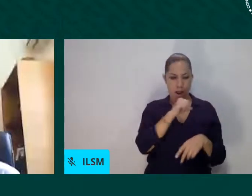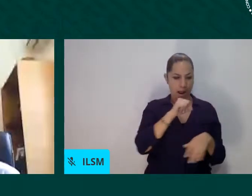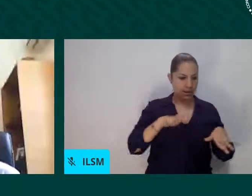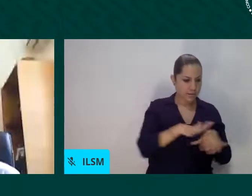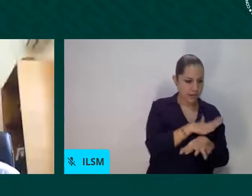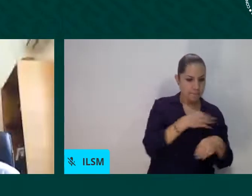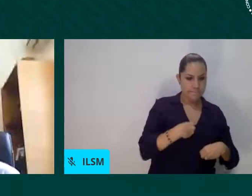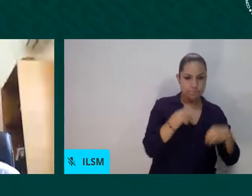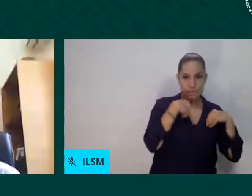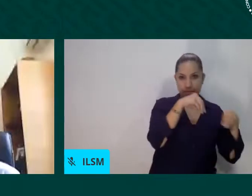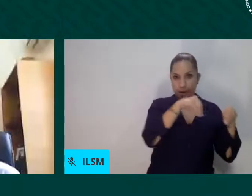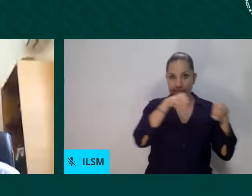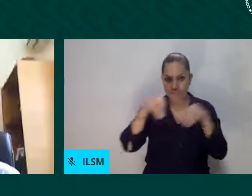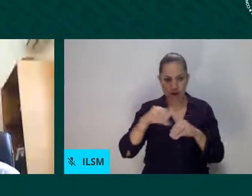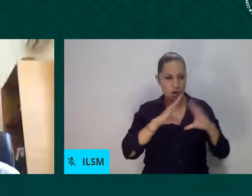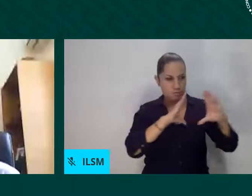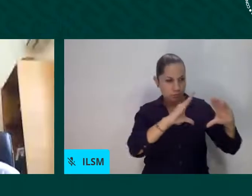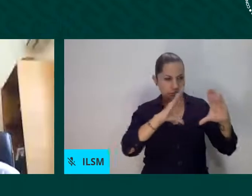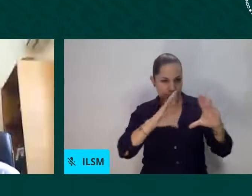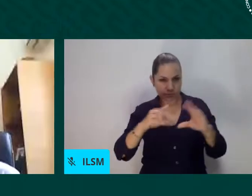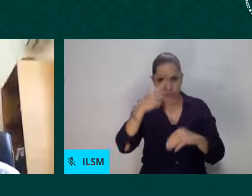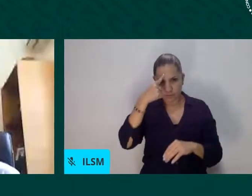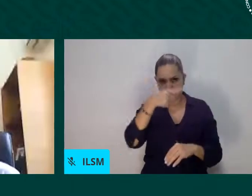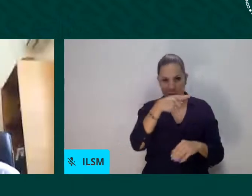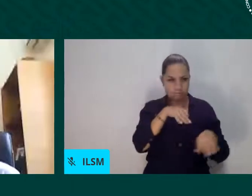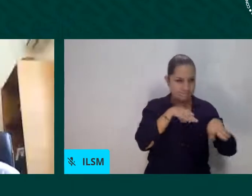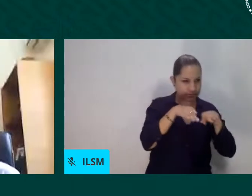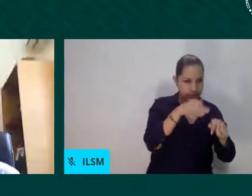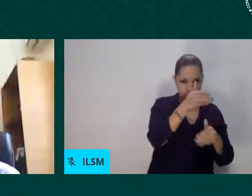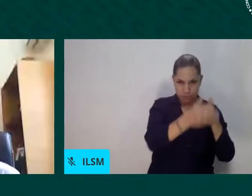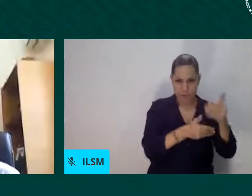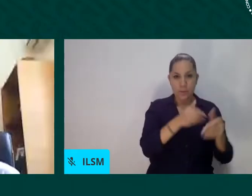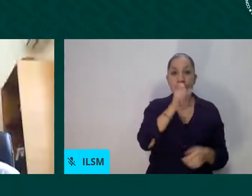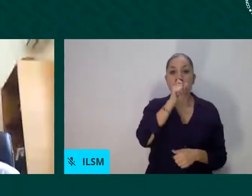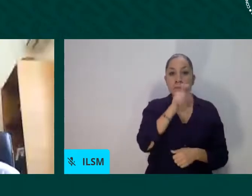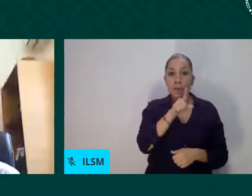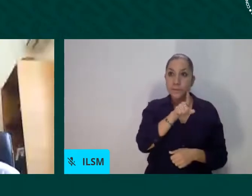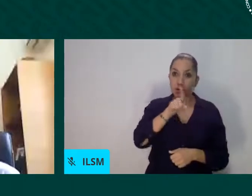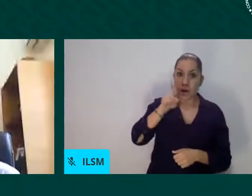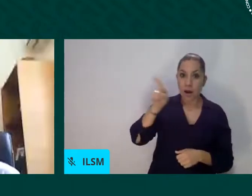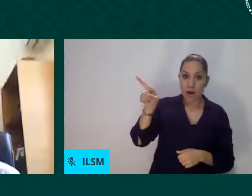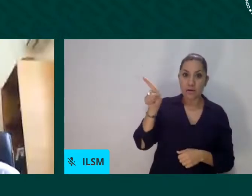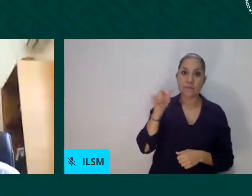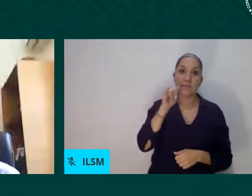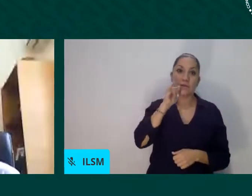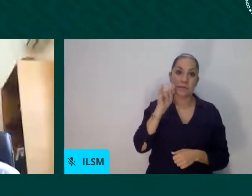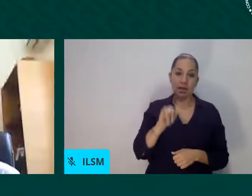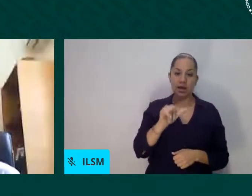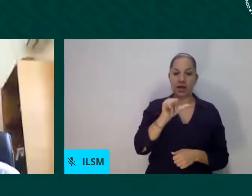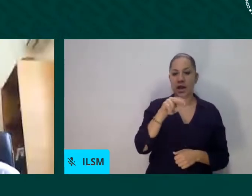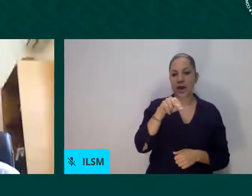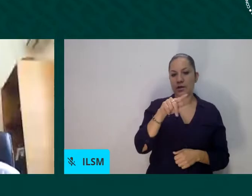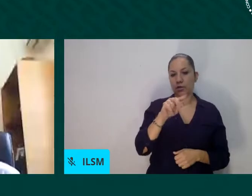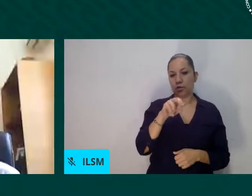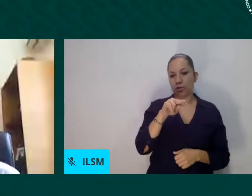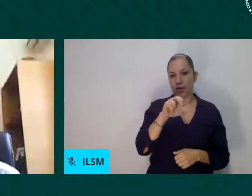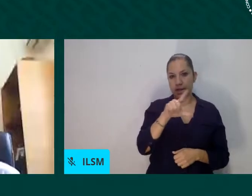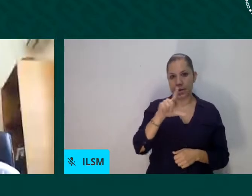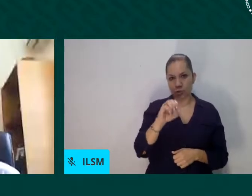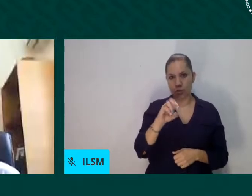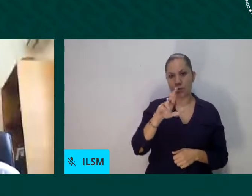Y por último, desde Italia, nos acompaña Antonello Rabeto. Antonello, muchas gracias, sobre todo